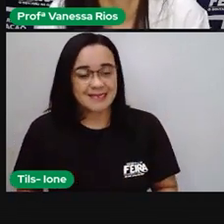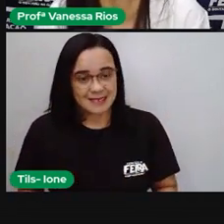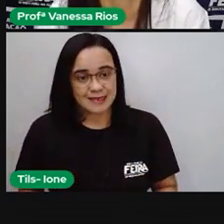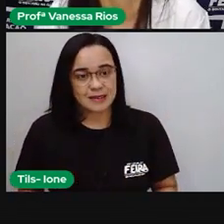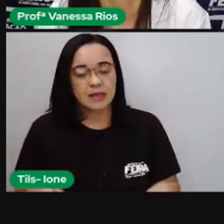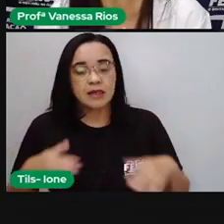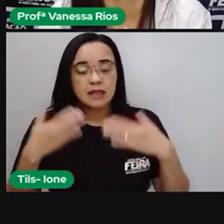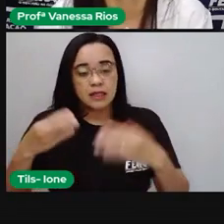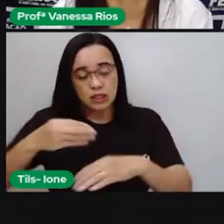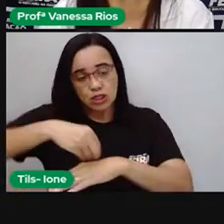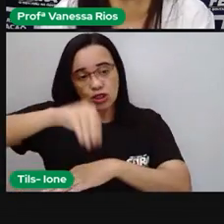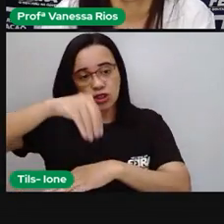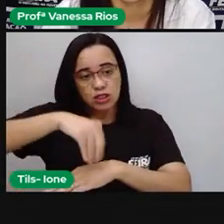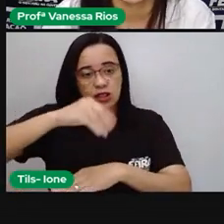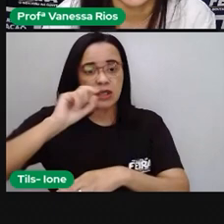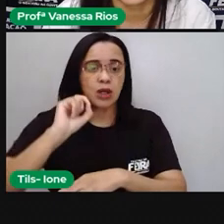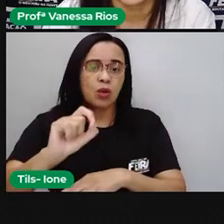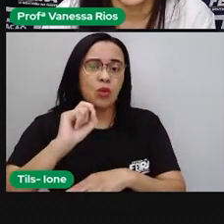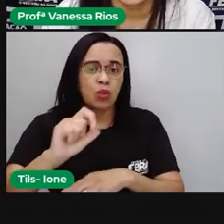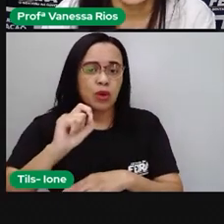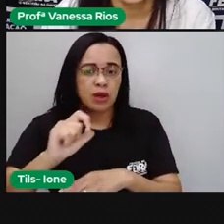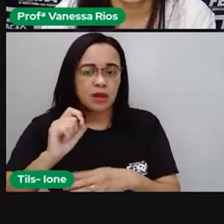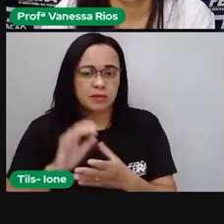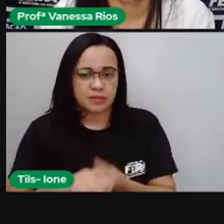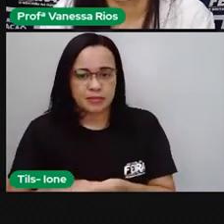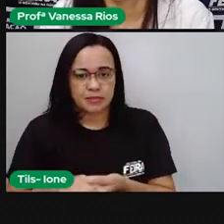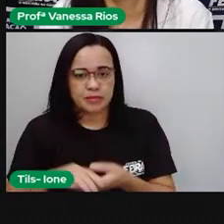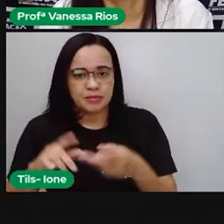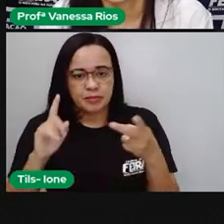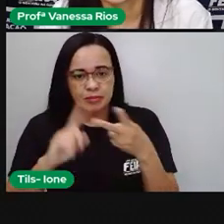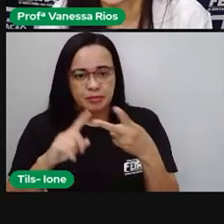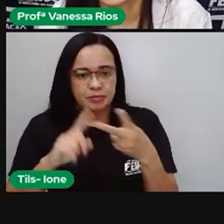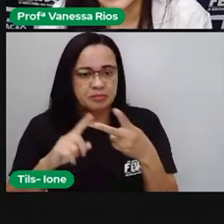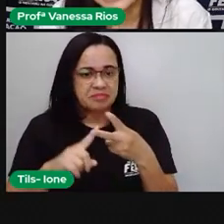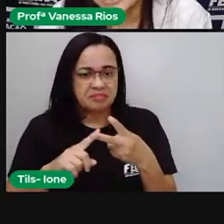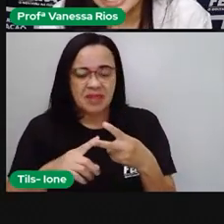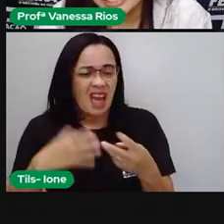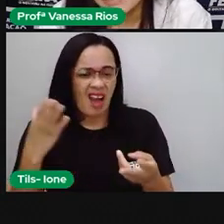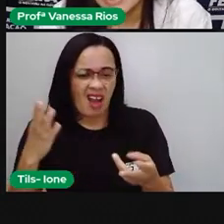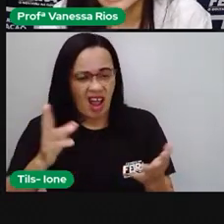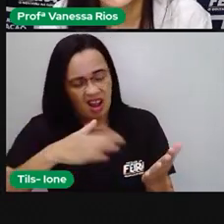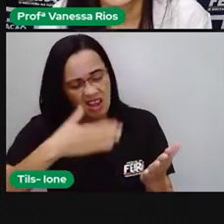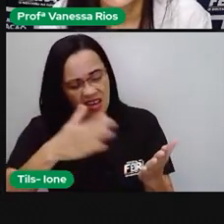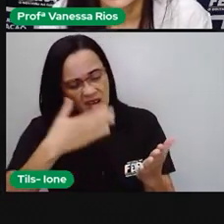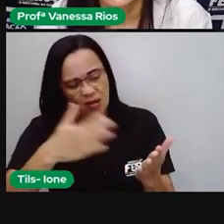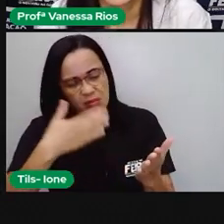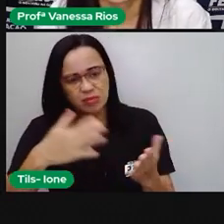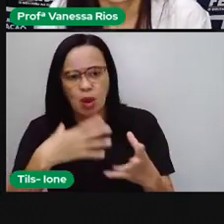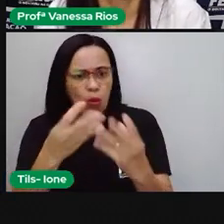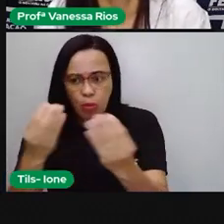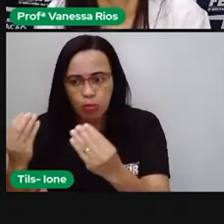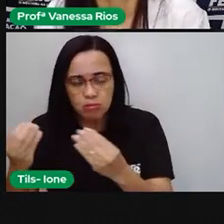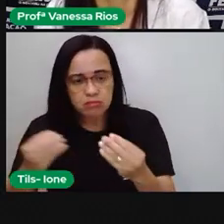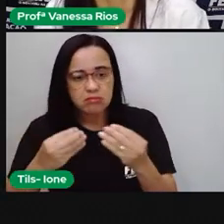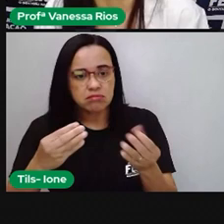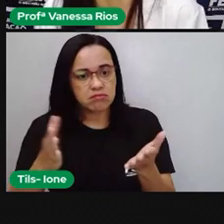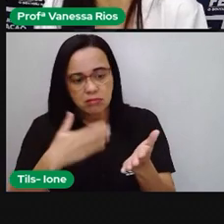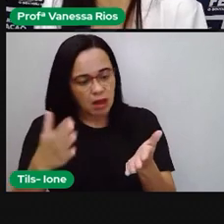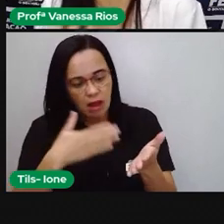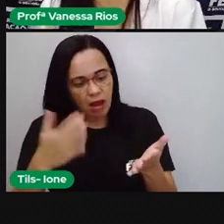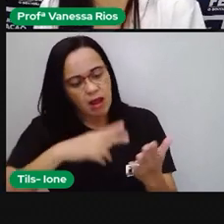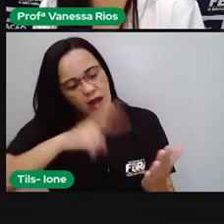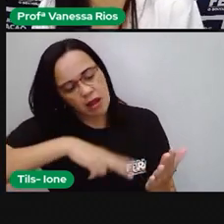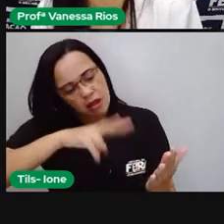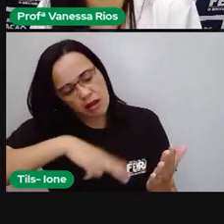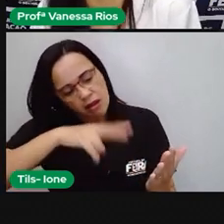como dica de leitura, a questão da velocidade. Não se preocupe com a quantidade de livros, não. Não se preocupe em dizer que, ah,